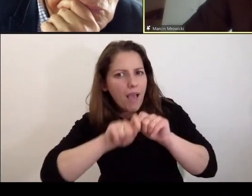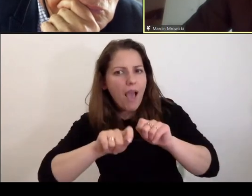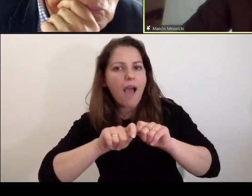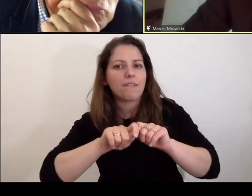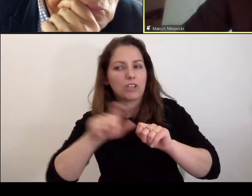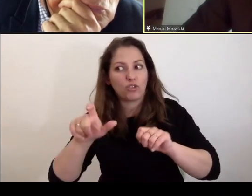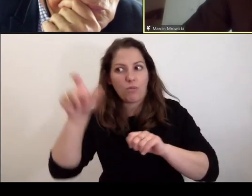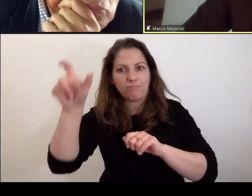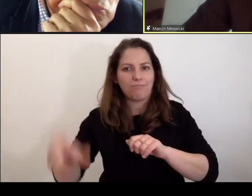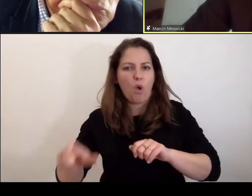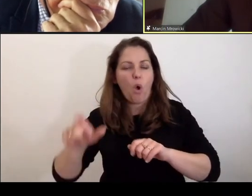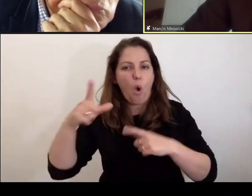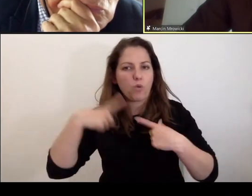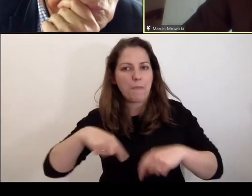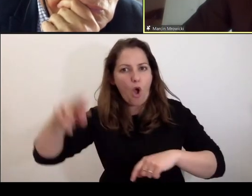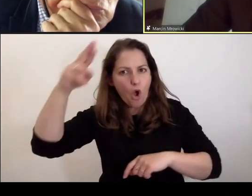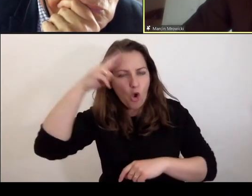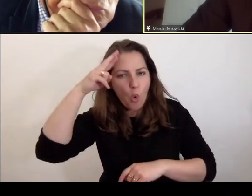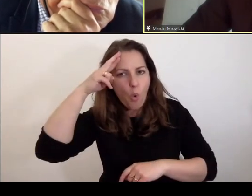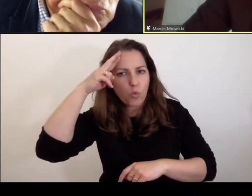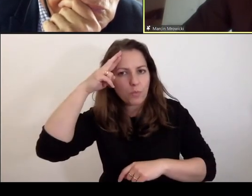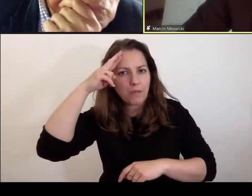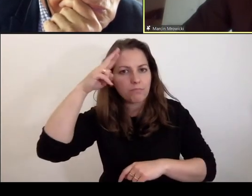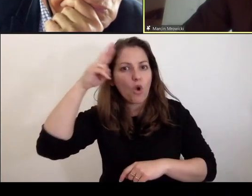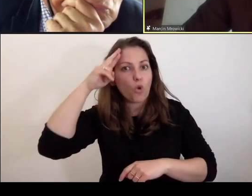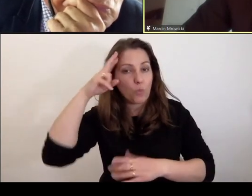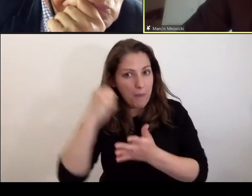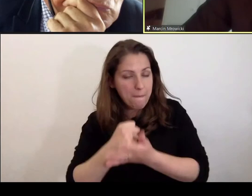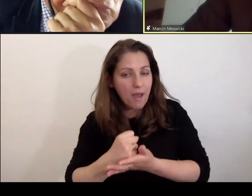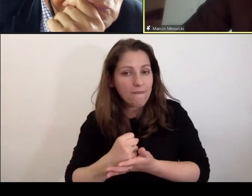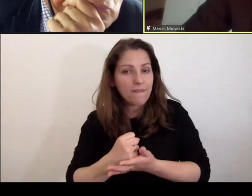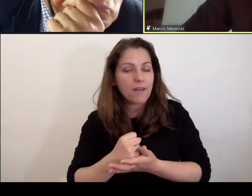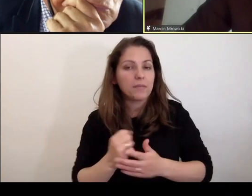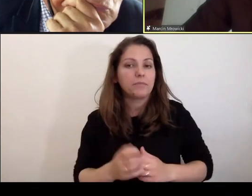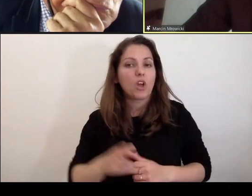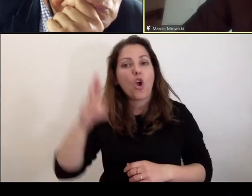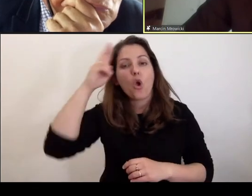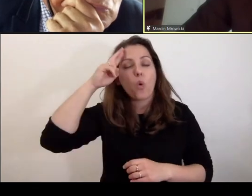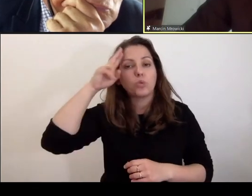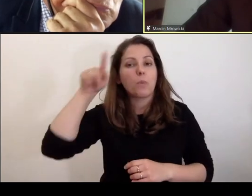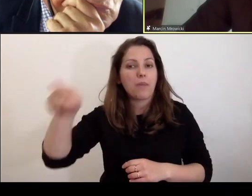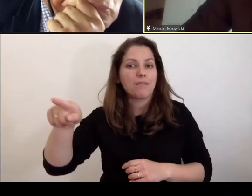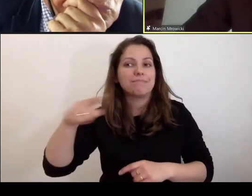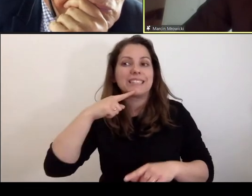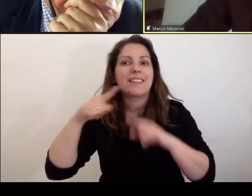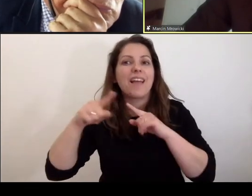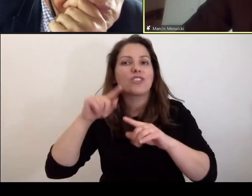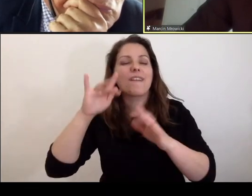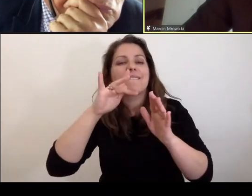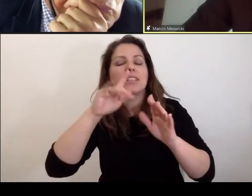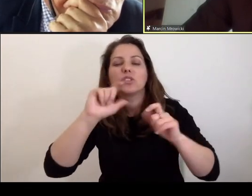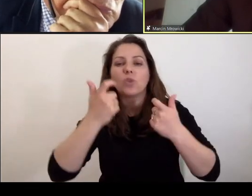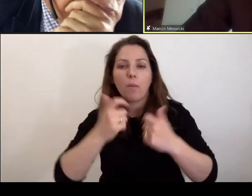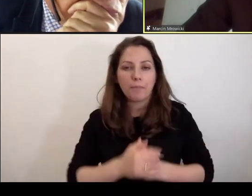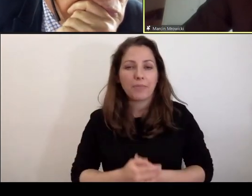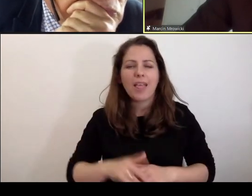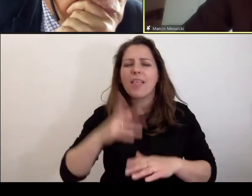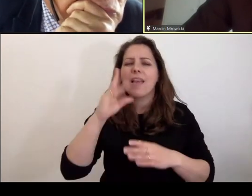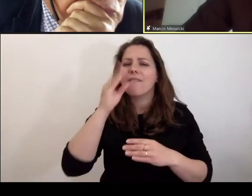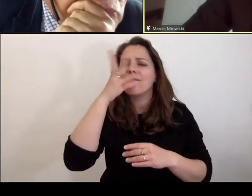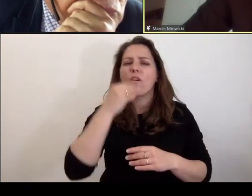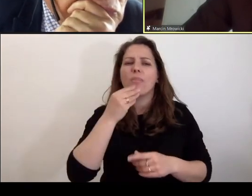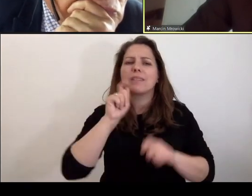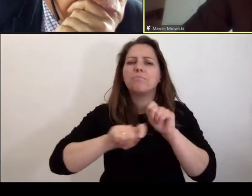dana osoba rozumie te prawa, rozumie ich znaczenie i w jaki sposób, na czym polega